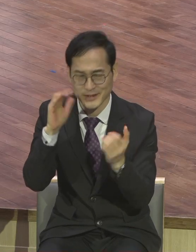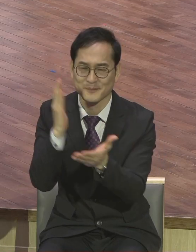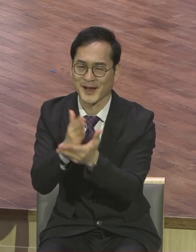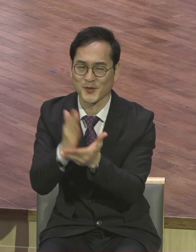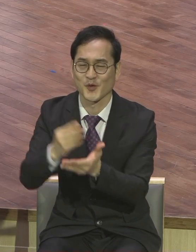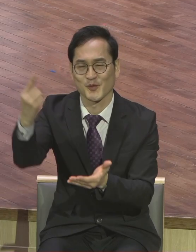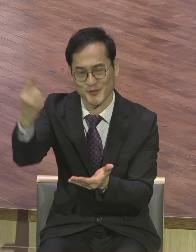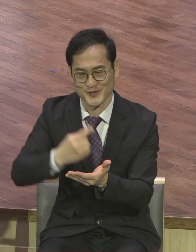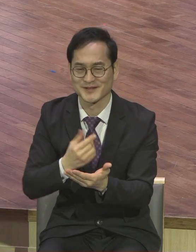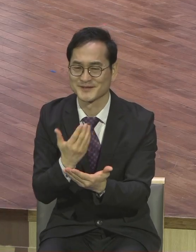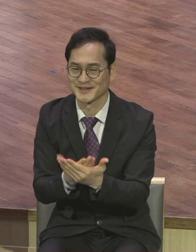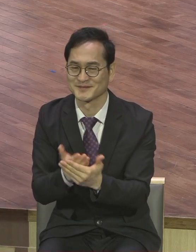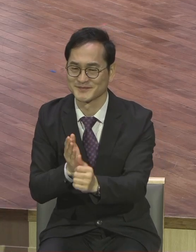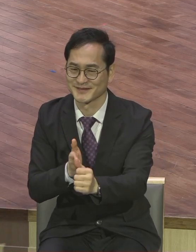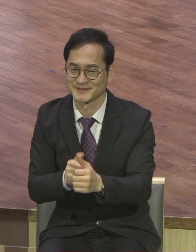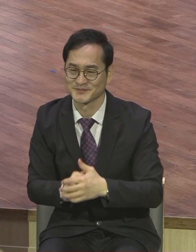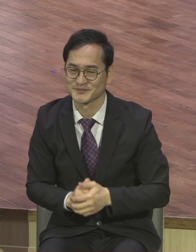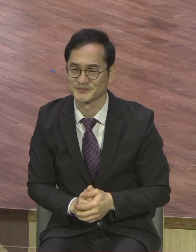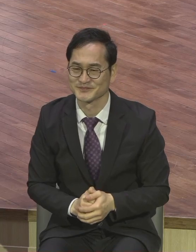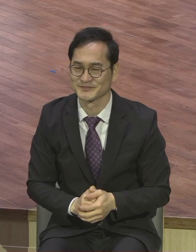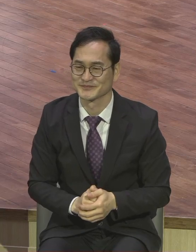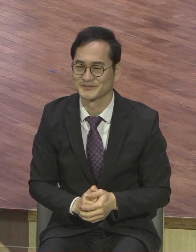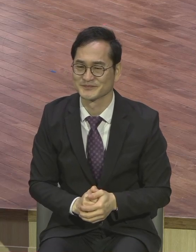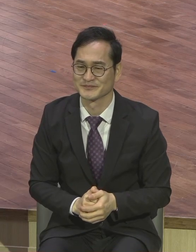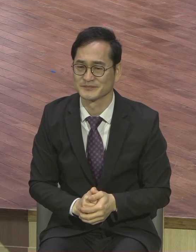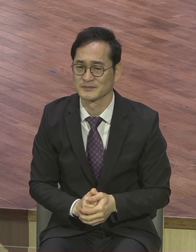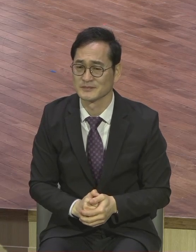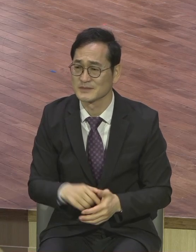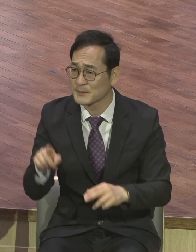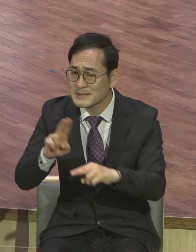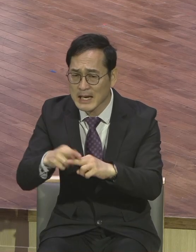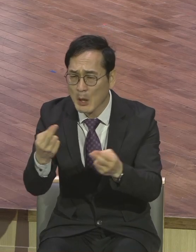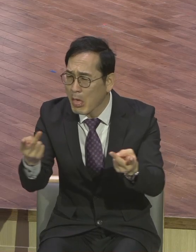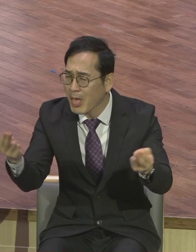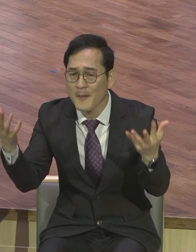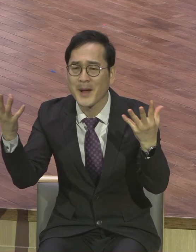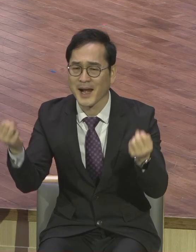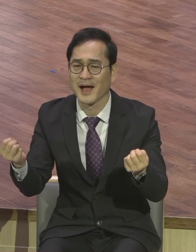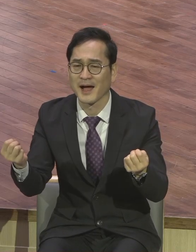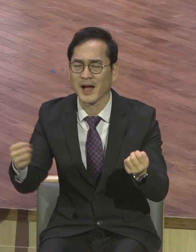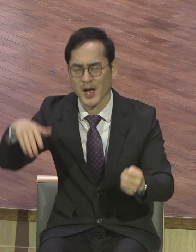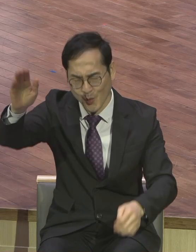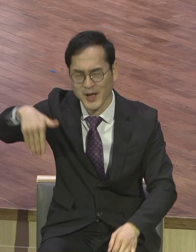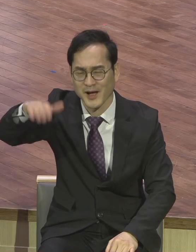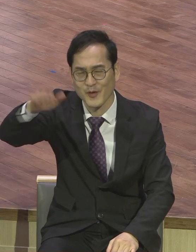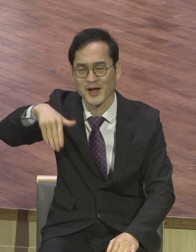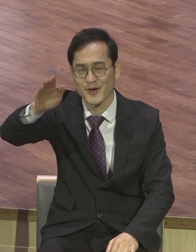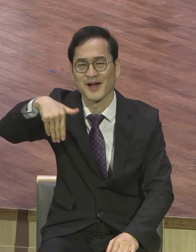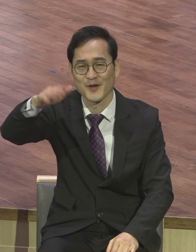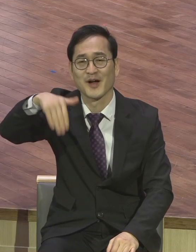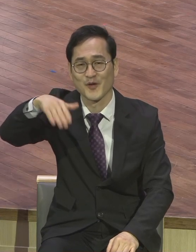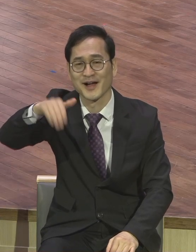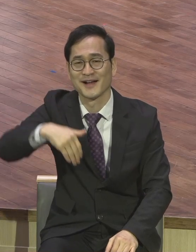충분히 들어올 수 있는 공간도 아직도 많고 우리 교회 함께 예배할 수 있는 공간이 많이 있습니다.